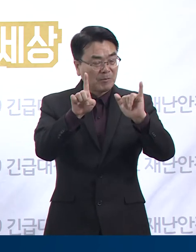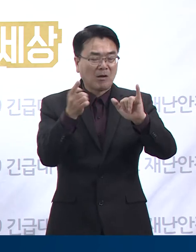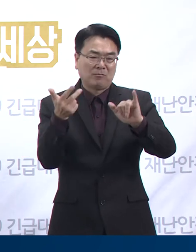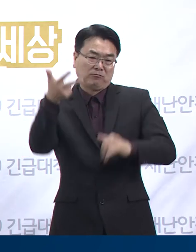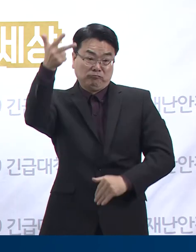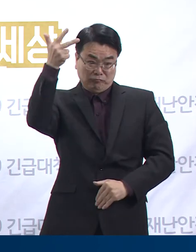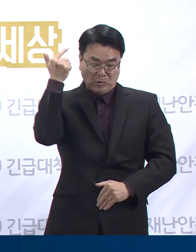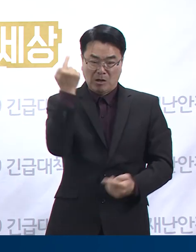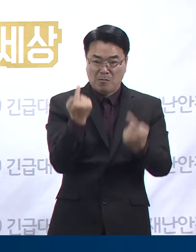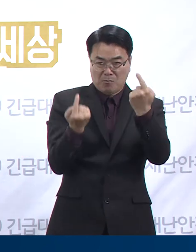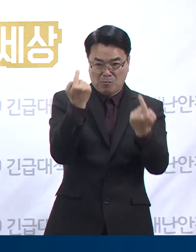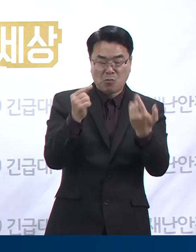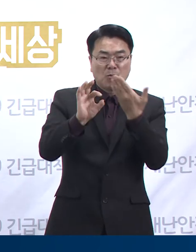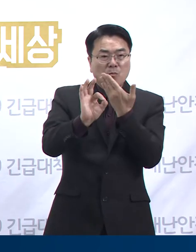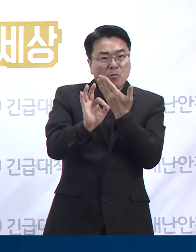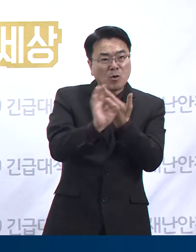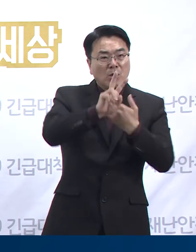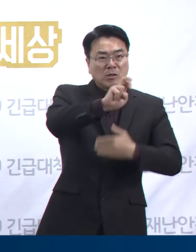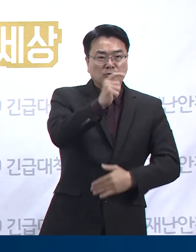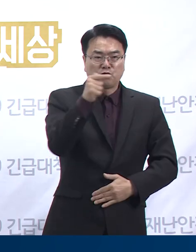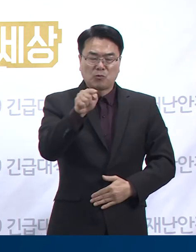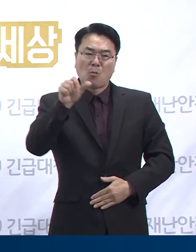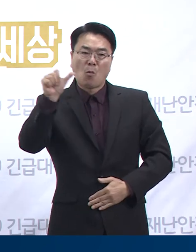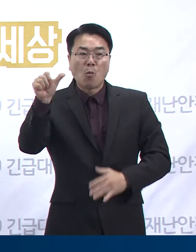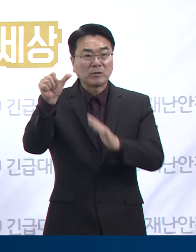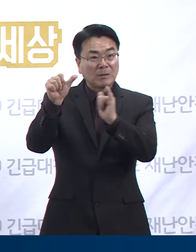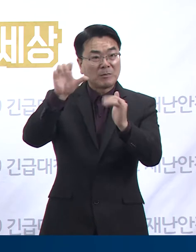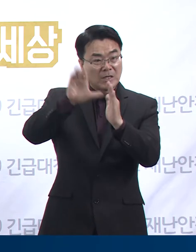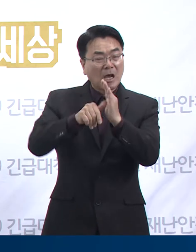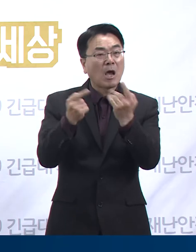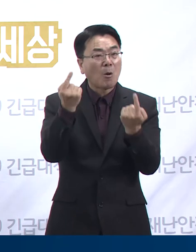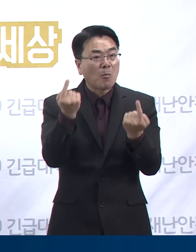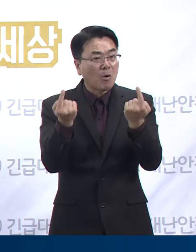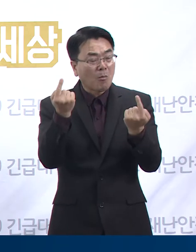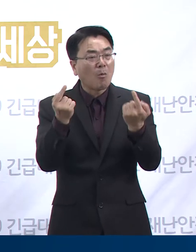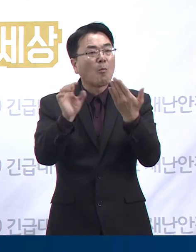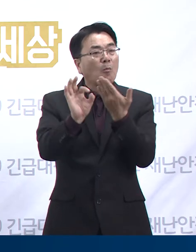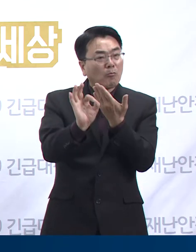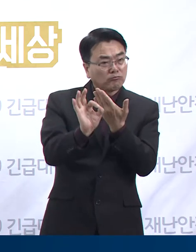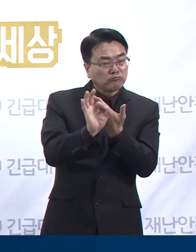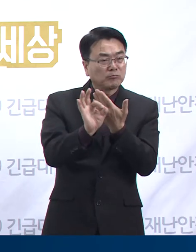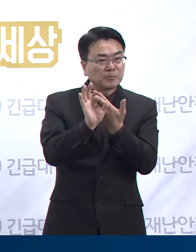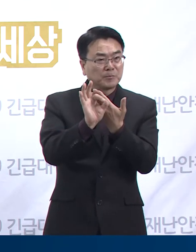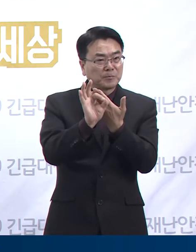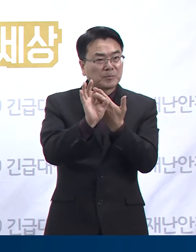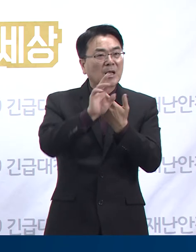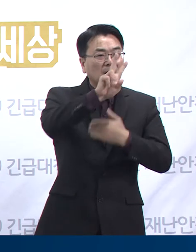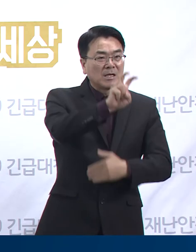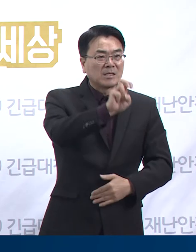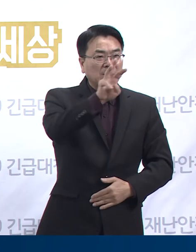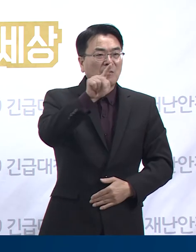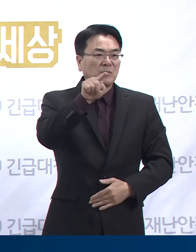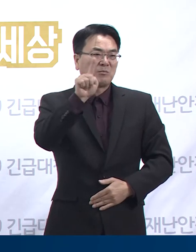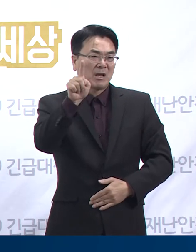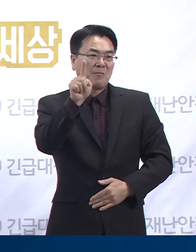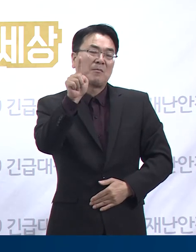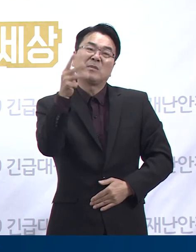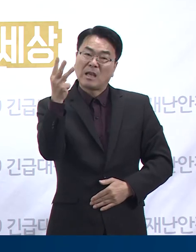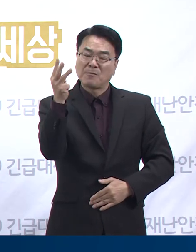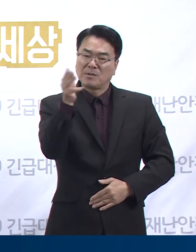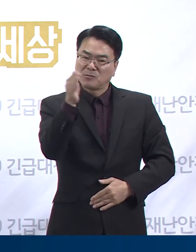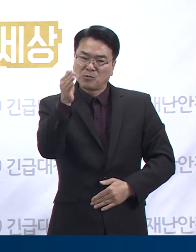186명이 확진되어 일평균 26.5명에 비하면 23.3명이 증가하였습니다.